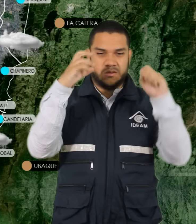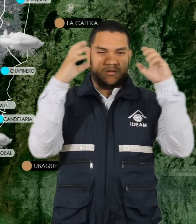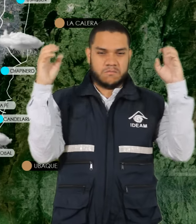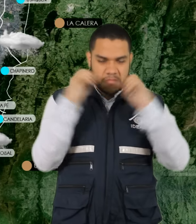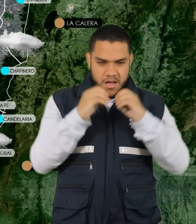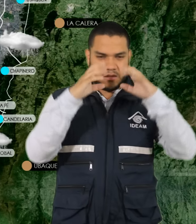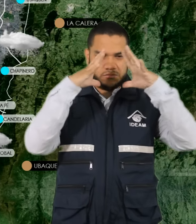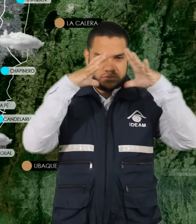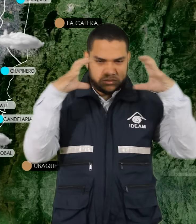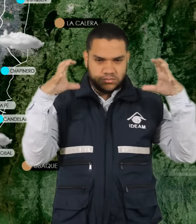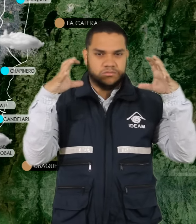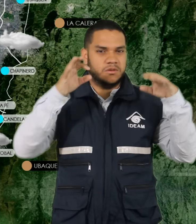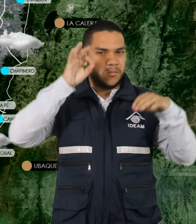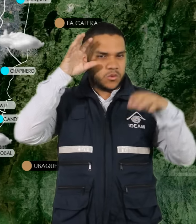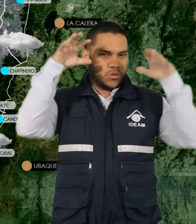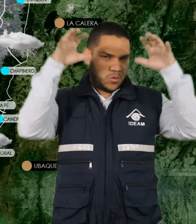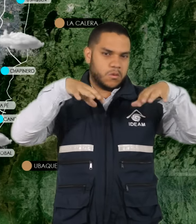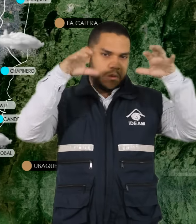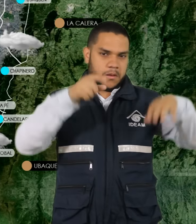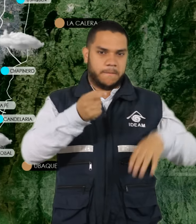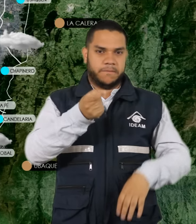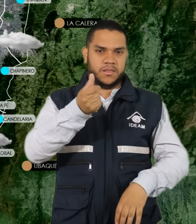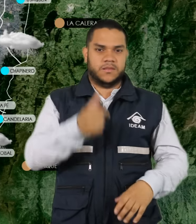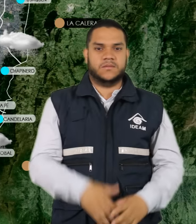presencia de algunas precipitaciones de carácter ligero.